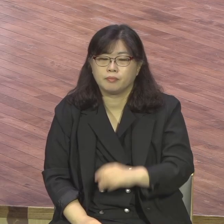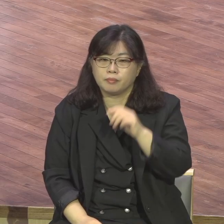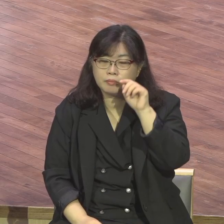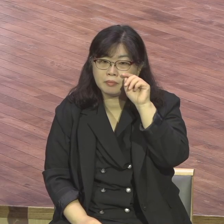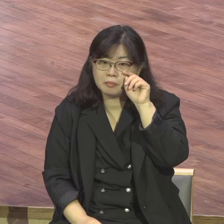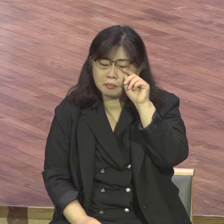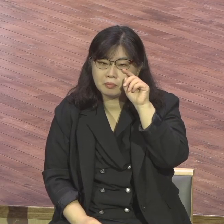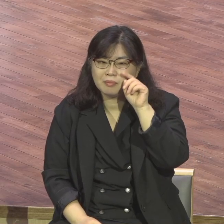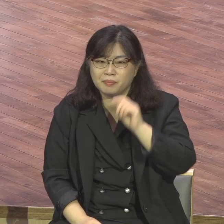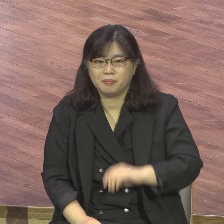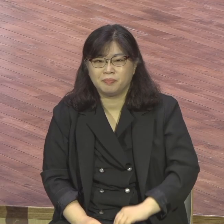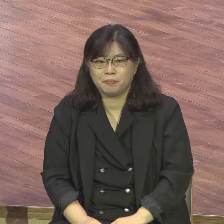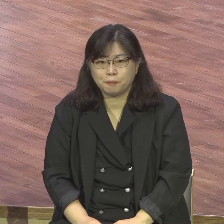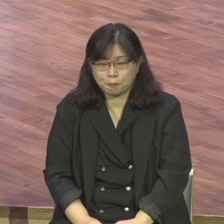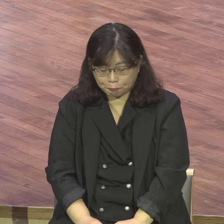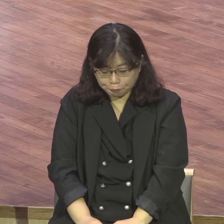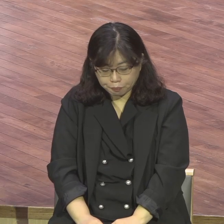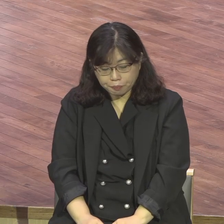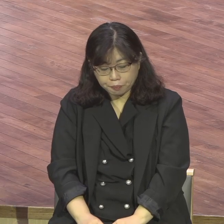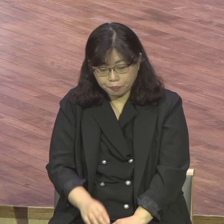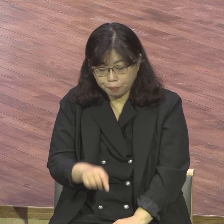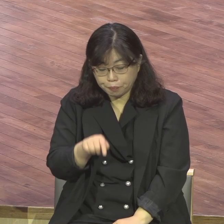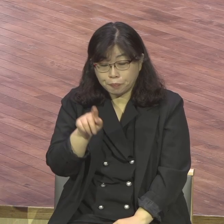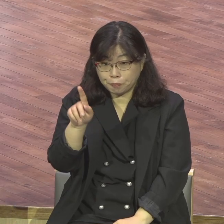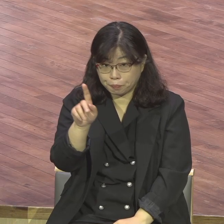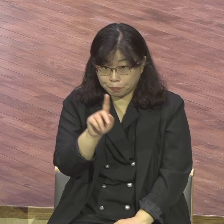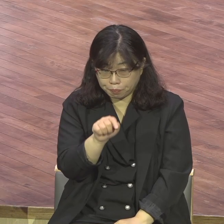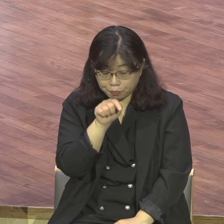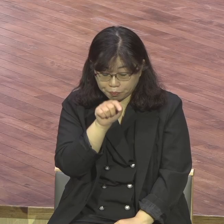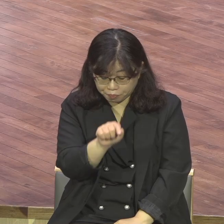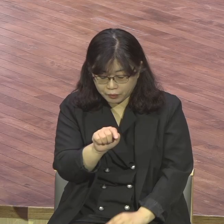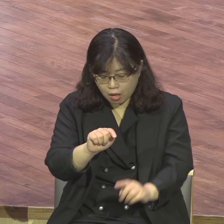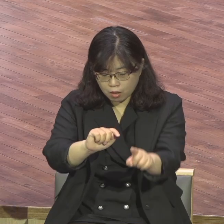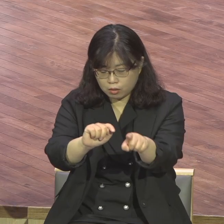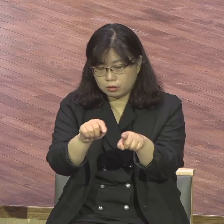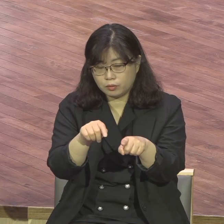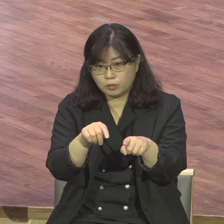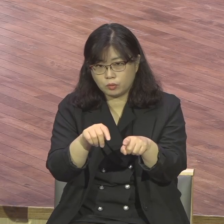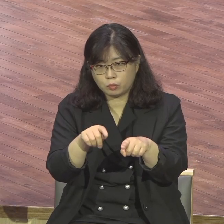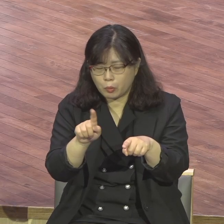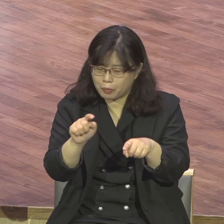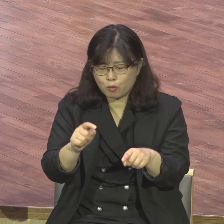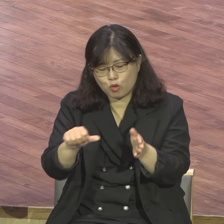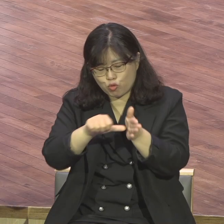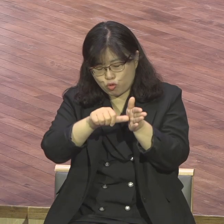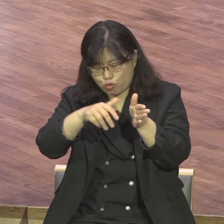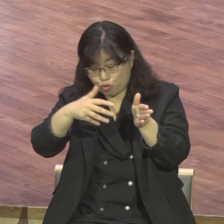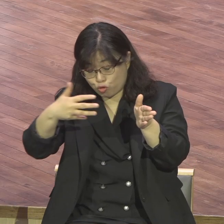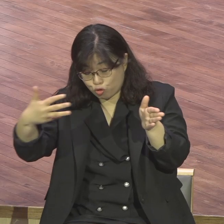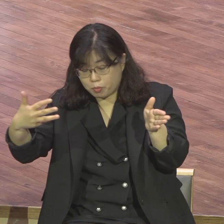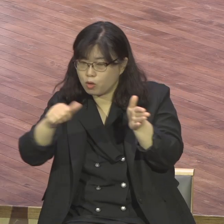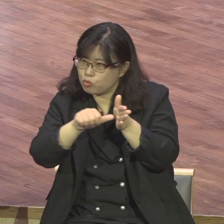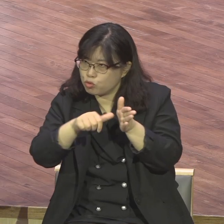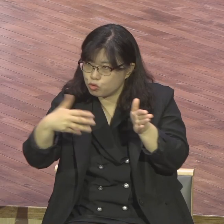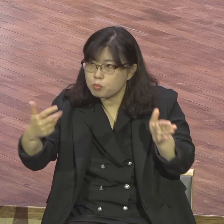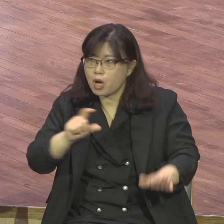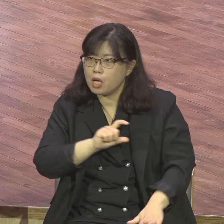강력하게 선포를 합니다 이 시대의 선지자라고 불리는 AW 토지원 목사님